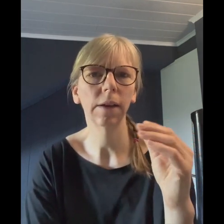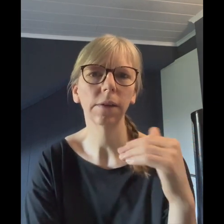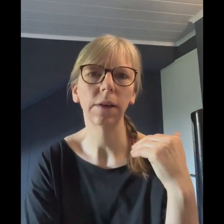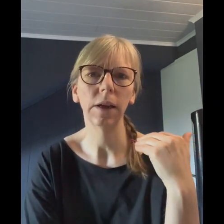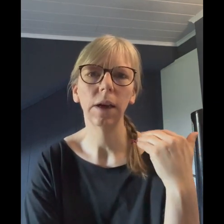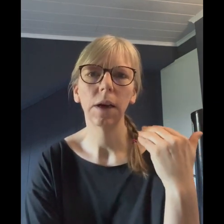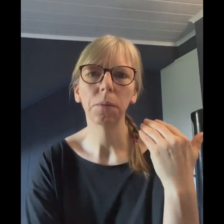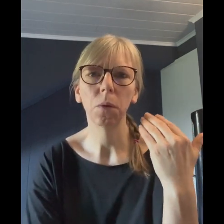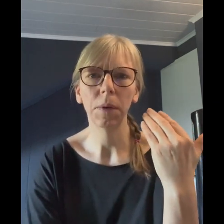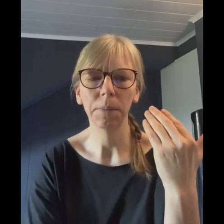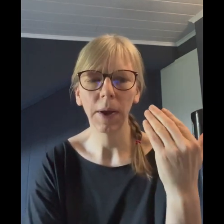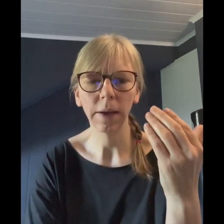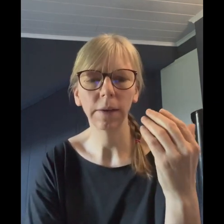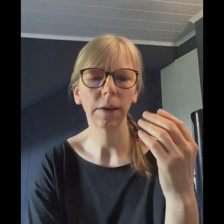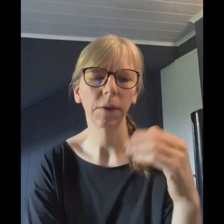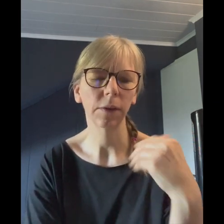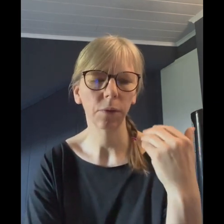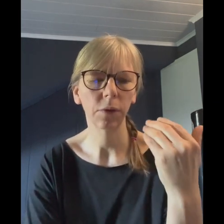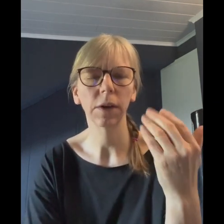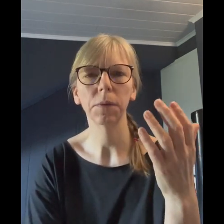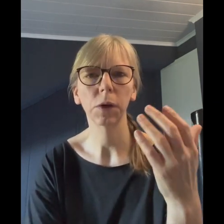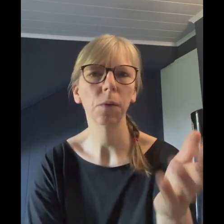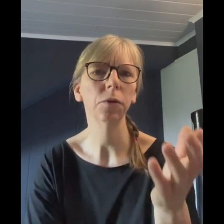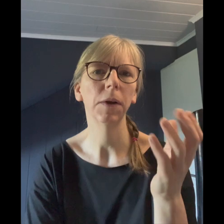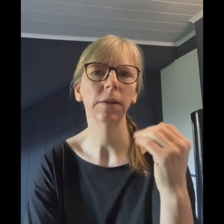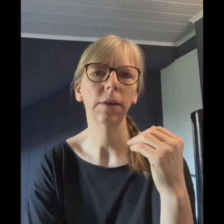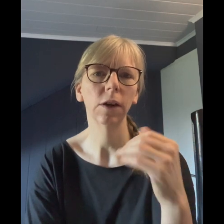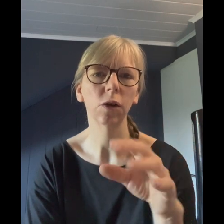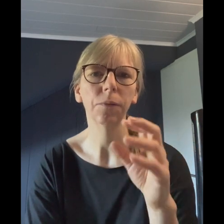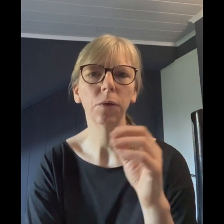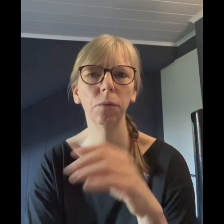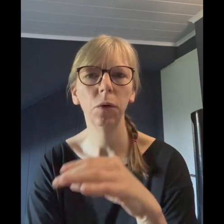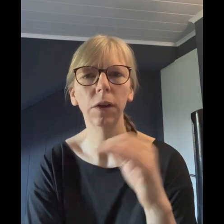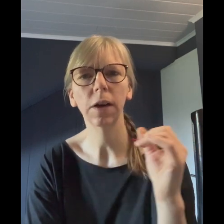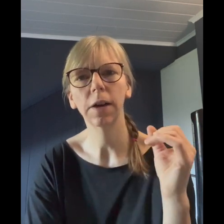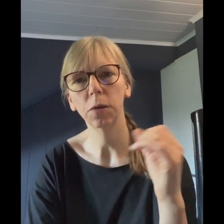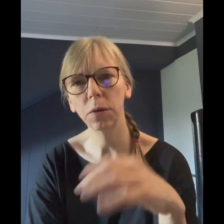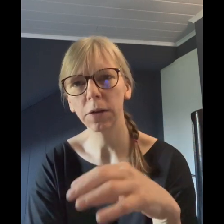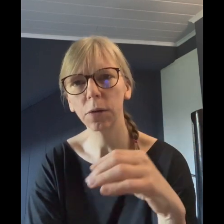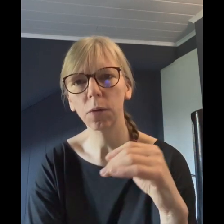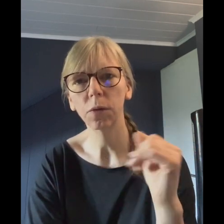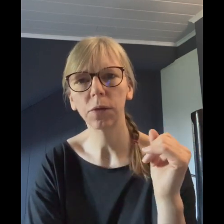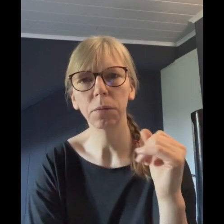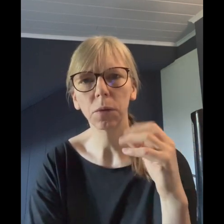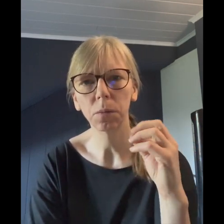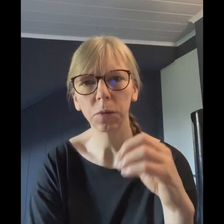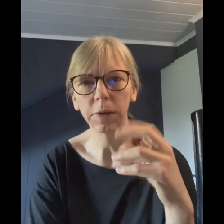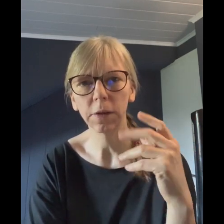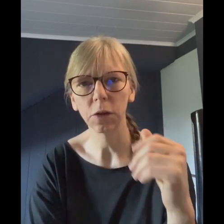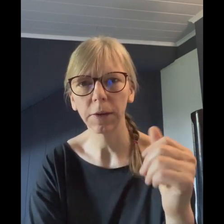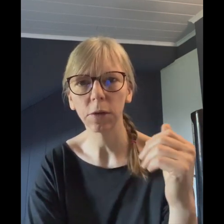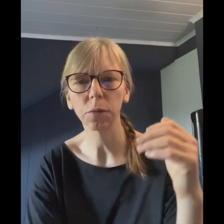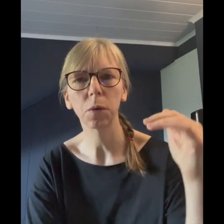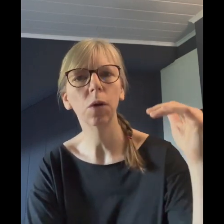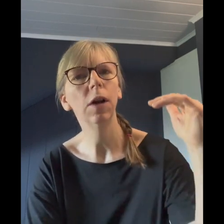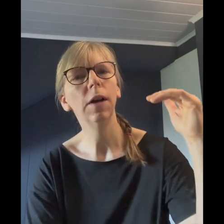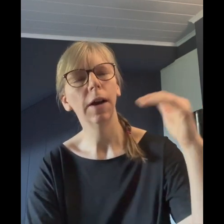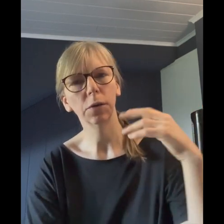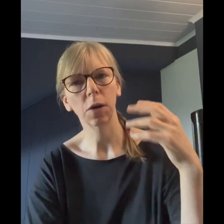dass die Problematik, was ich vorhin sagte, mit Kopfschmerzen, Erschöpfung, Müdigkeit, Unterzuckerungssymptom, Schwitzen, Schweißausbruch, also auch